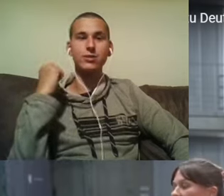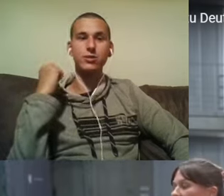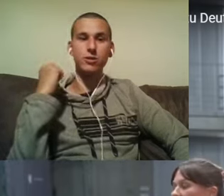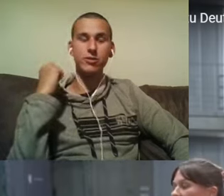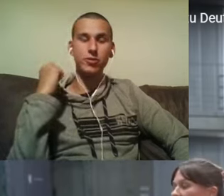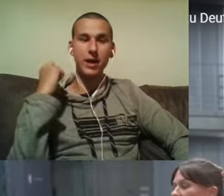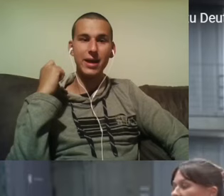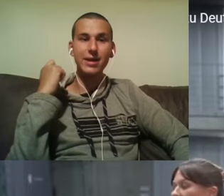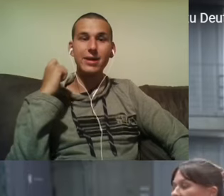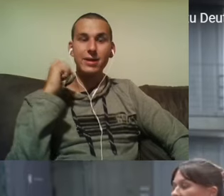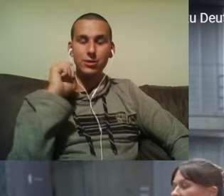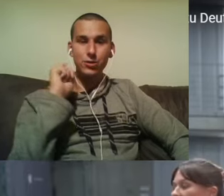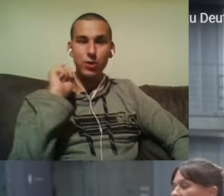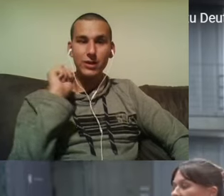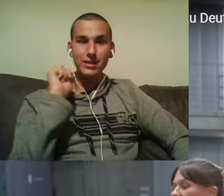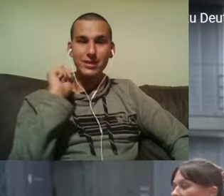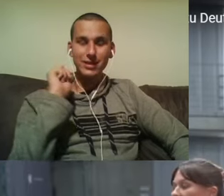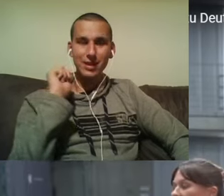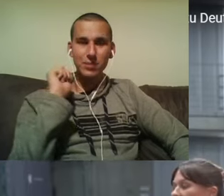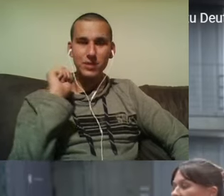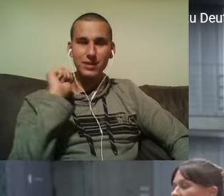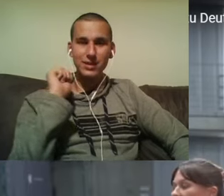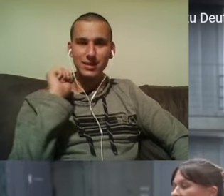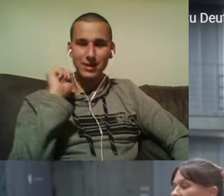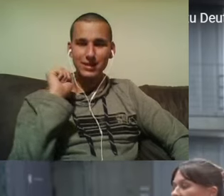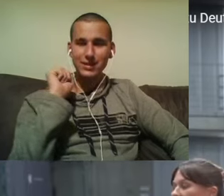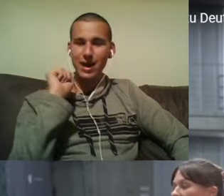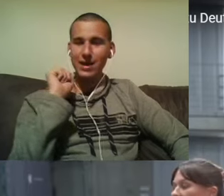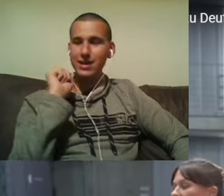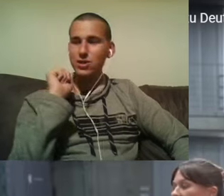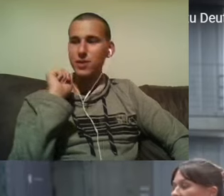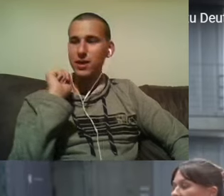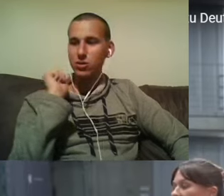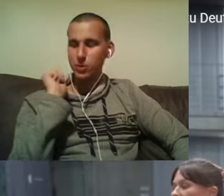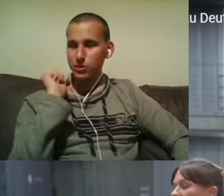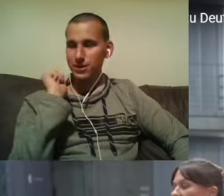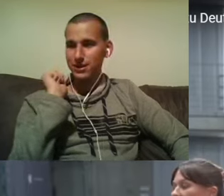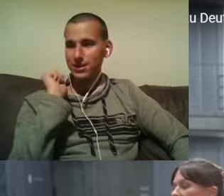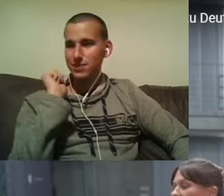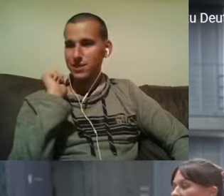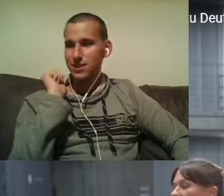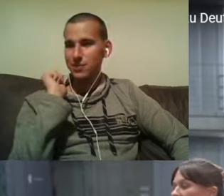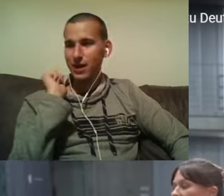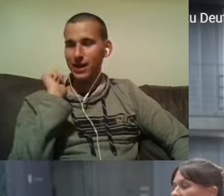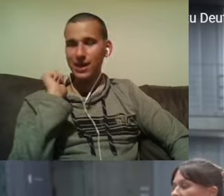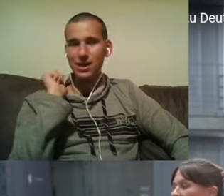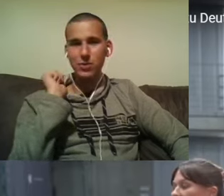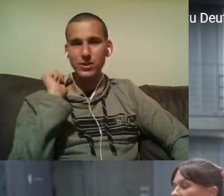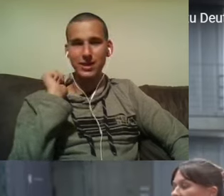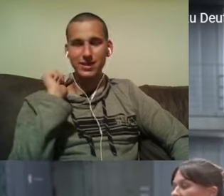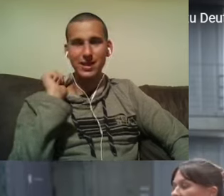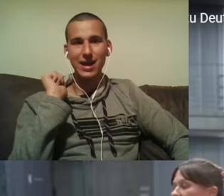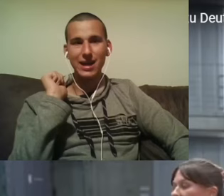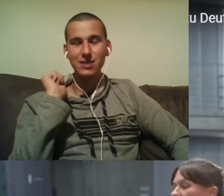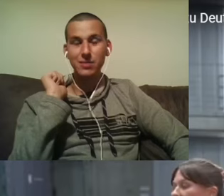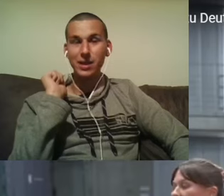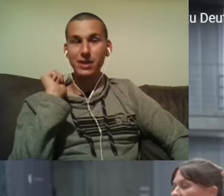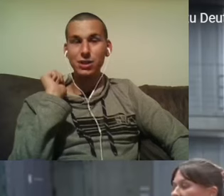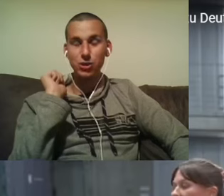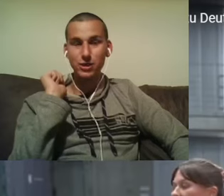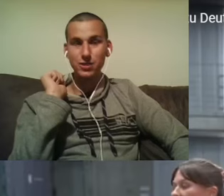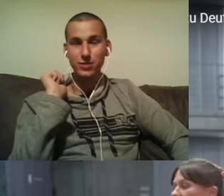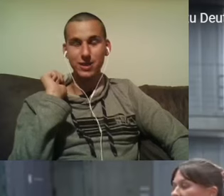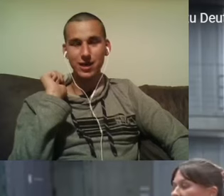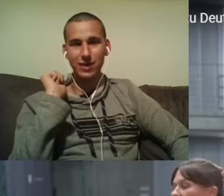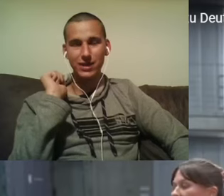Community-Discord-Server vorbei. Dort gibt es tatsächlich einen aus meiner Community, nämlich Berian, der Boss heißt der, der hat